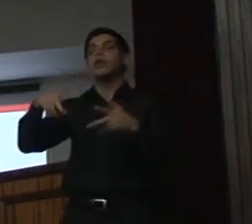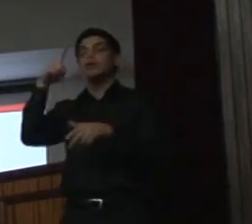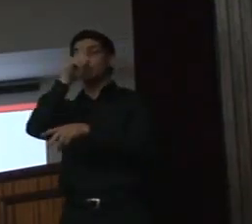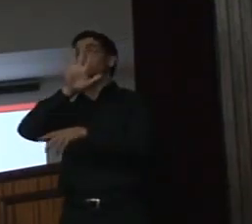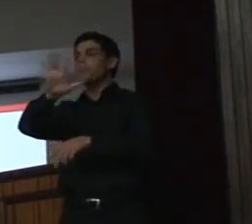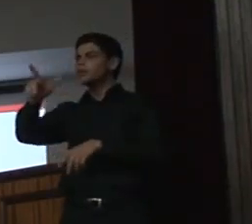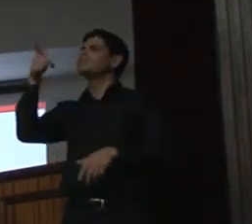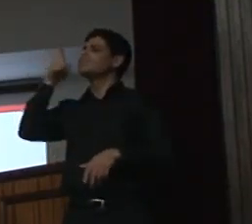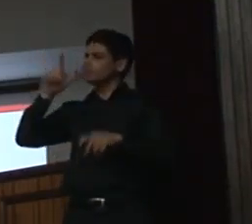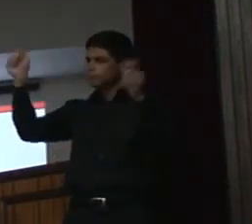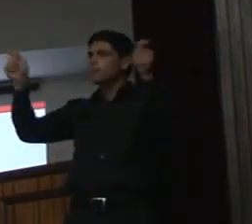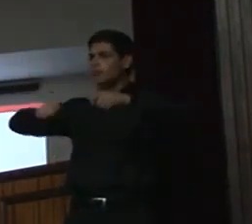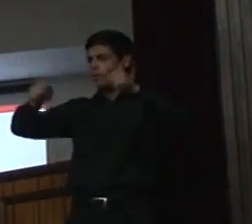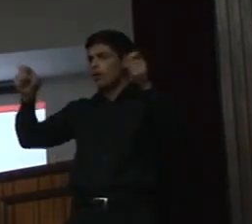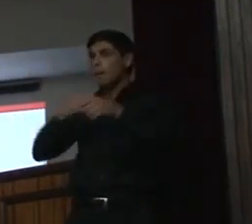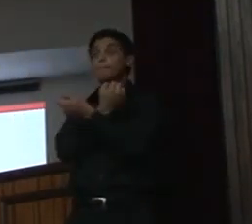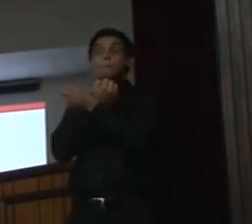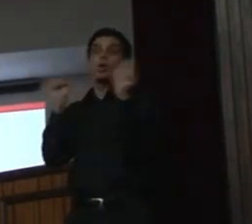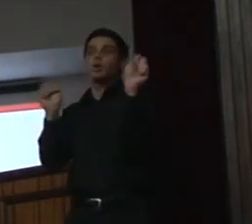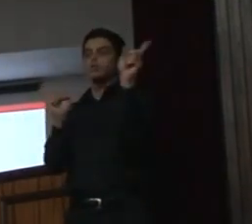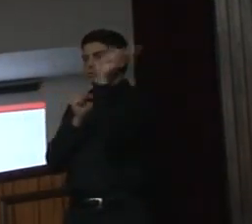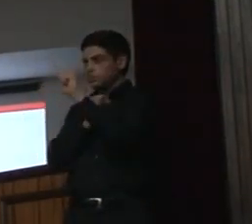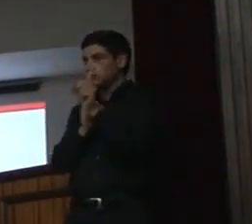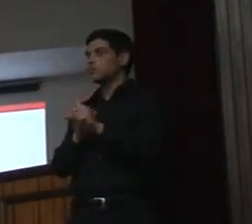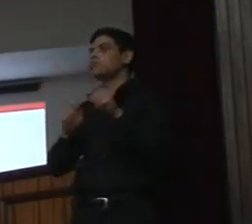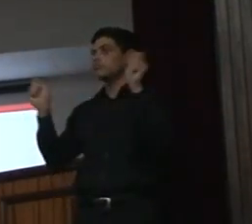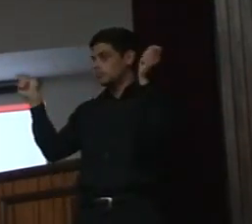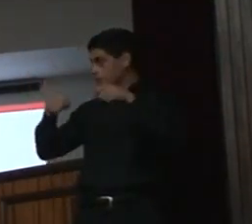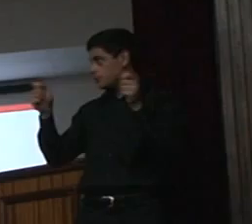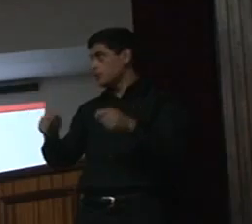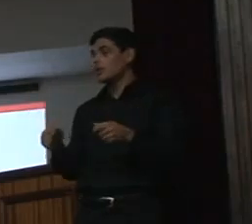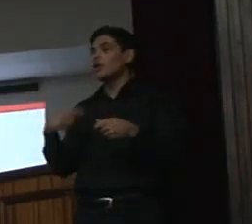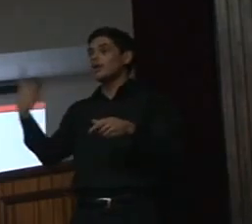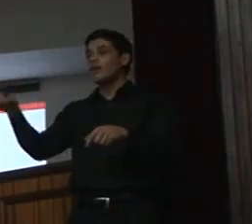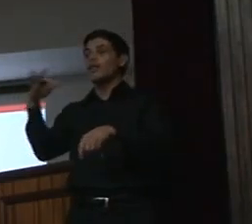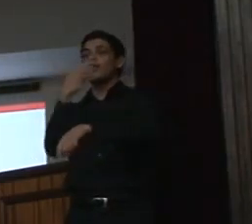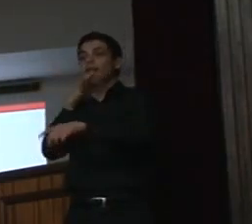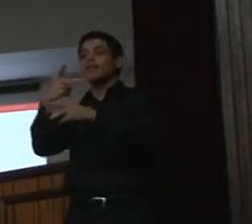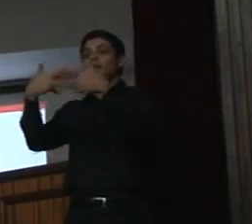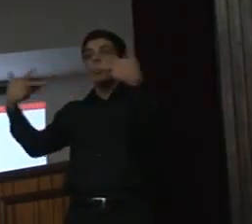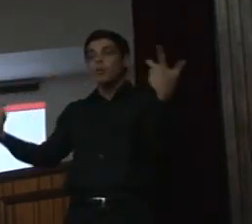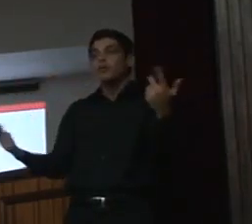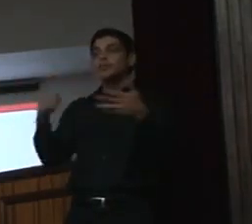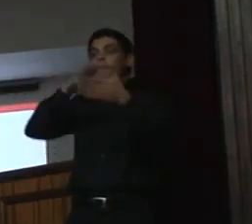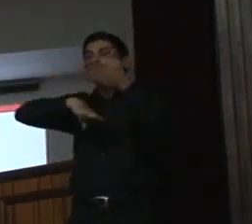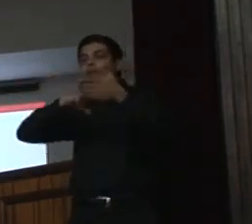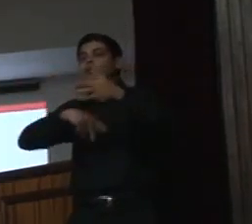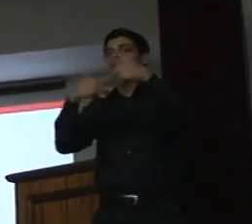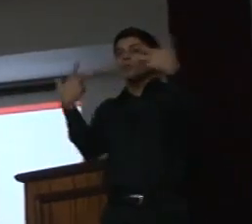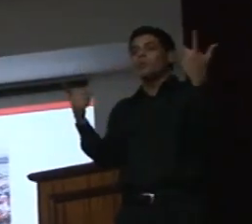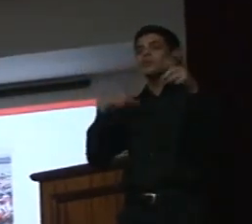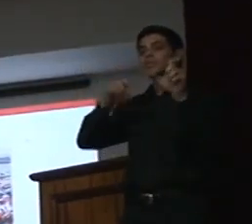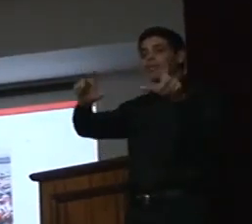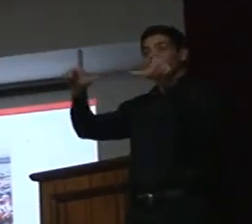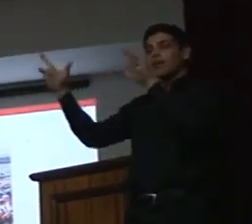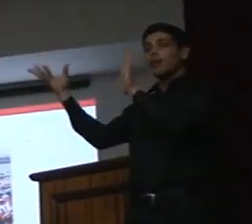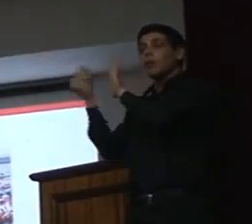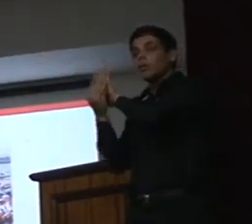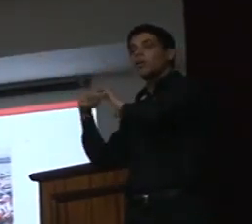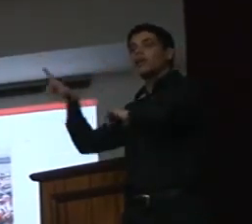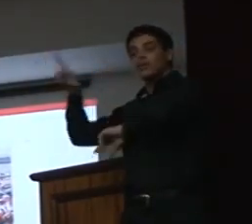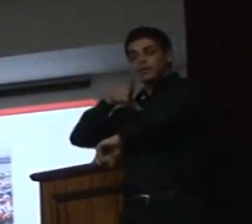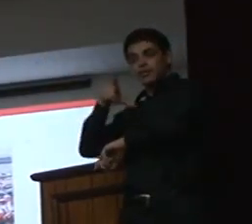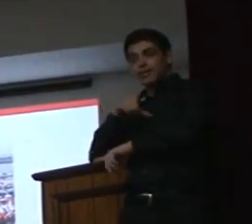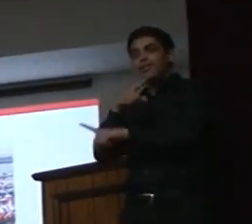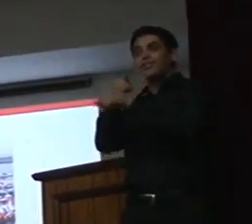E o que eu estou tentando trazer para vocês é um pouquinho das técnicas aplicadas nas imagens. A gente vai fazer uma